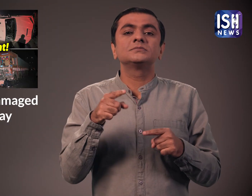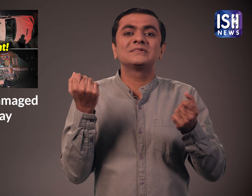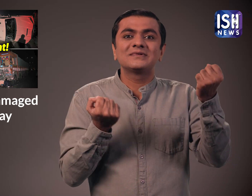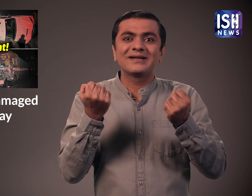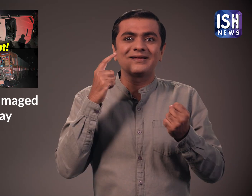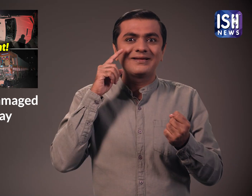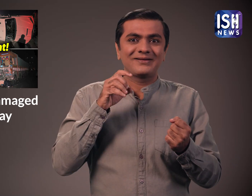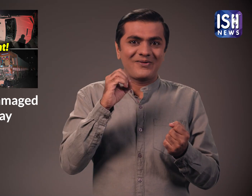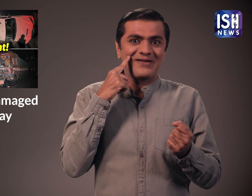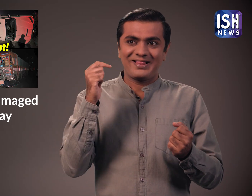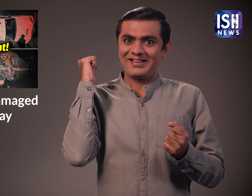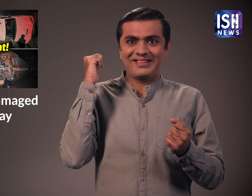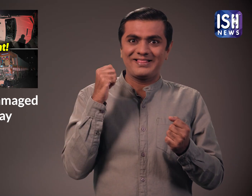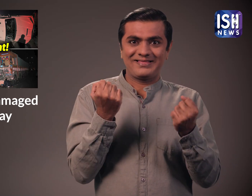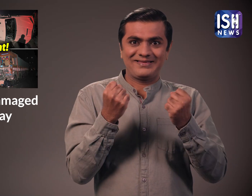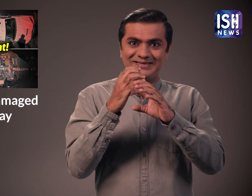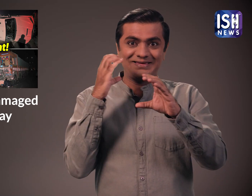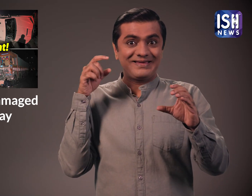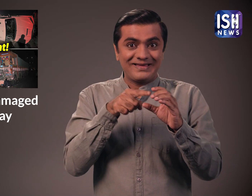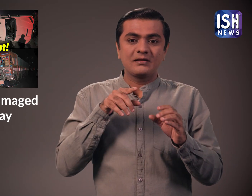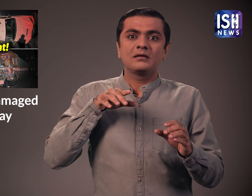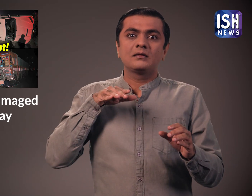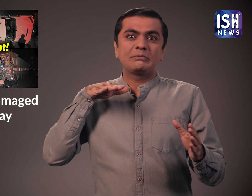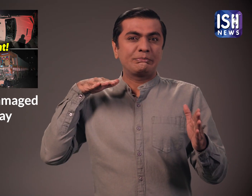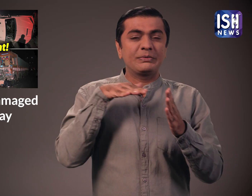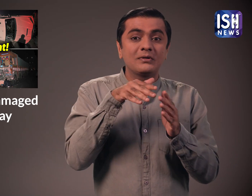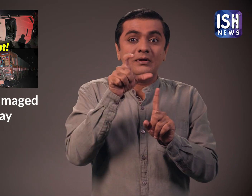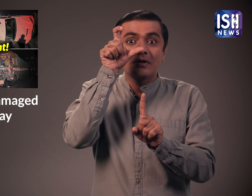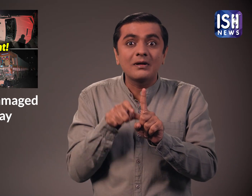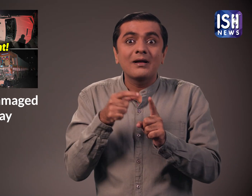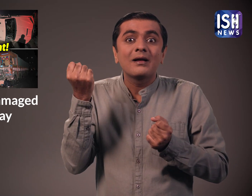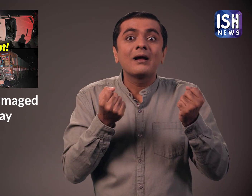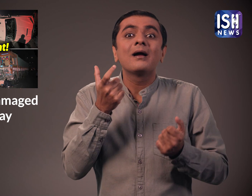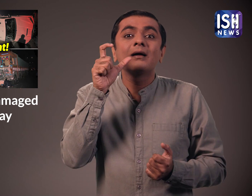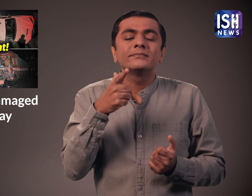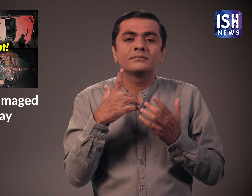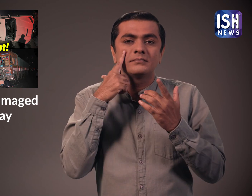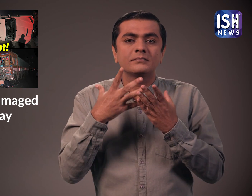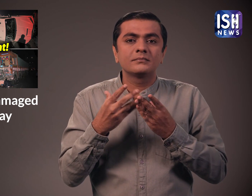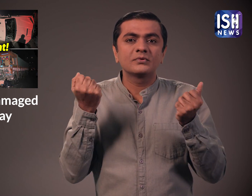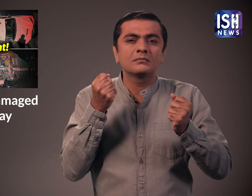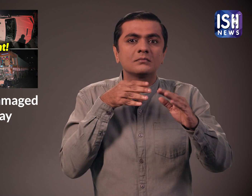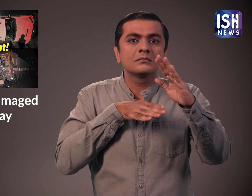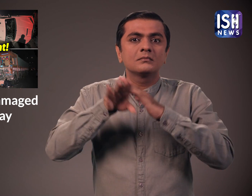घटना के कुछ देर बाद ही ट्रक चालक मौके से फरार हो गया